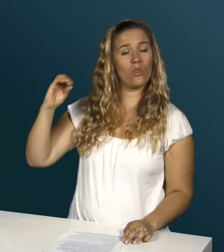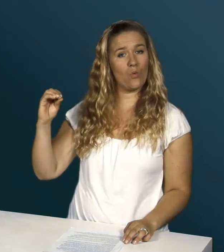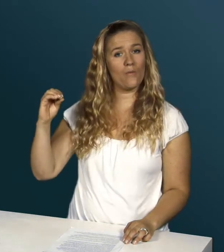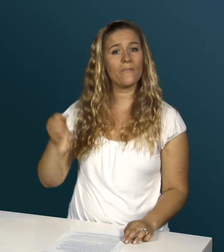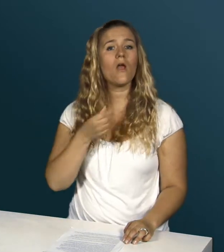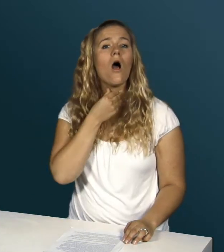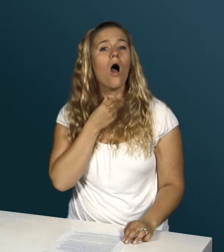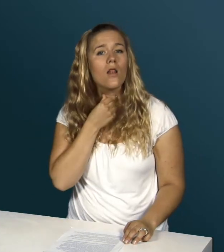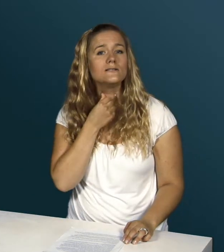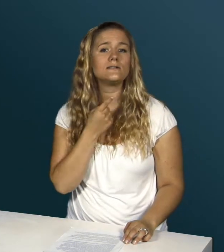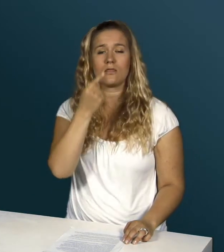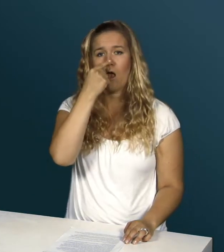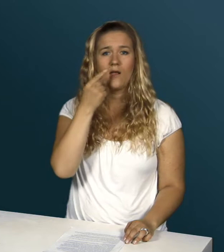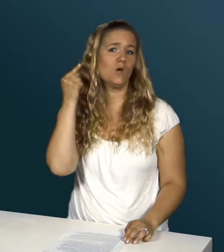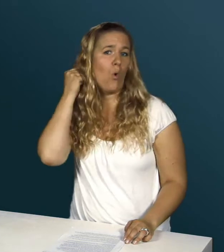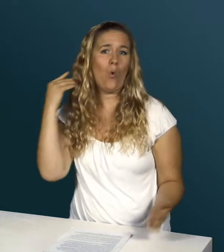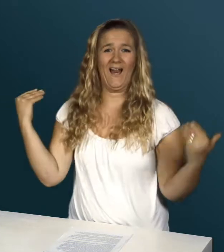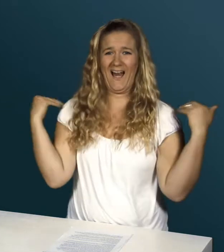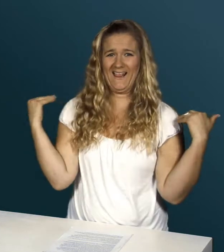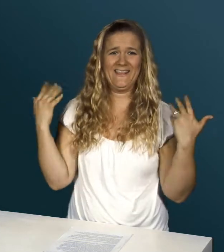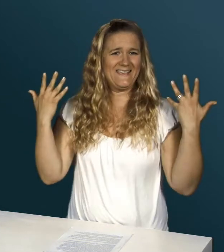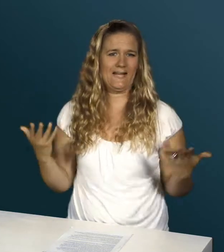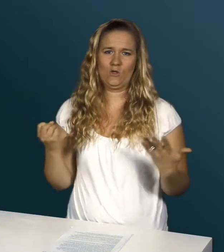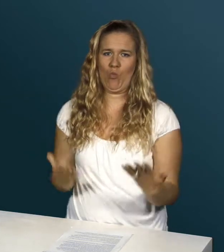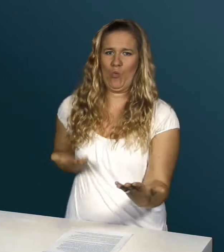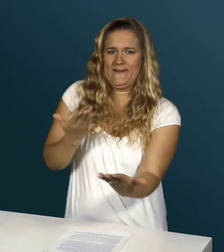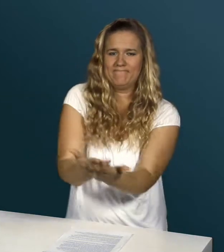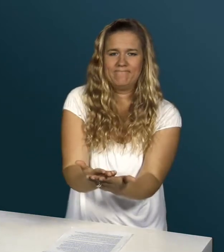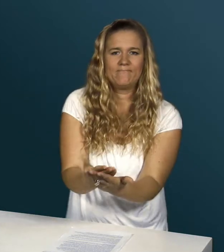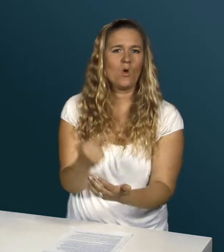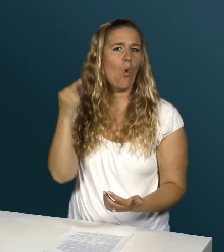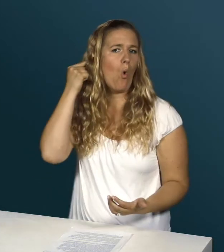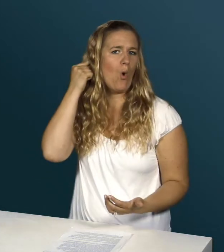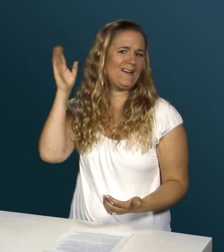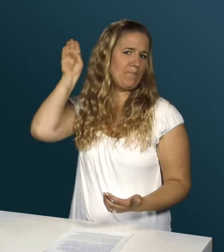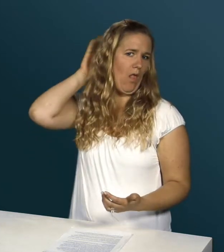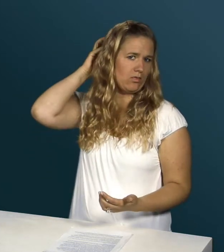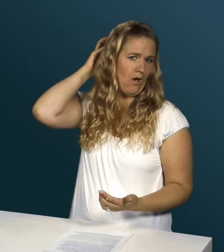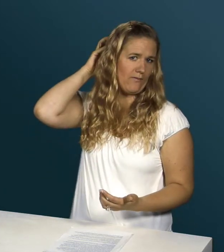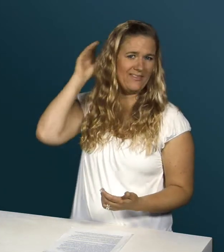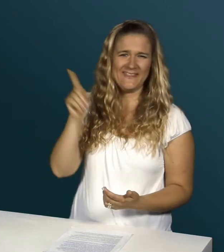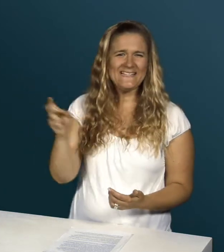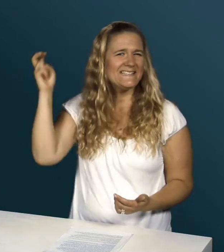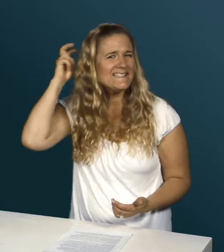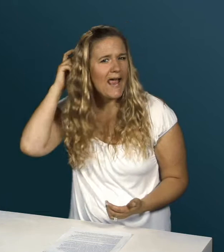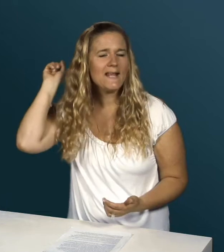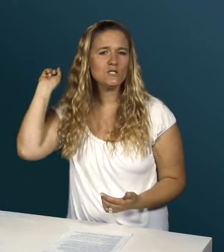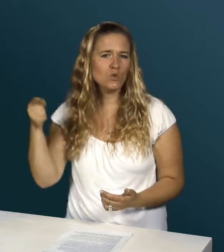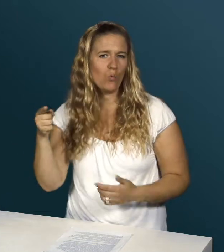HNO, die Hals-Nasen-Ohren-Klinik, hat ein neues Angebot eines Hörimplantates. Kein CI,